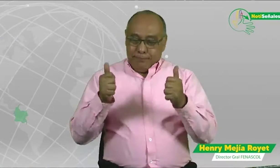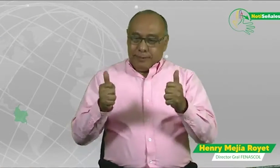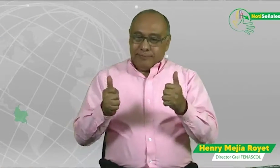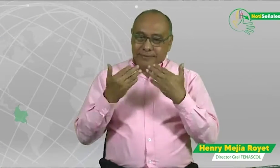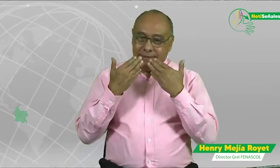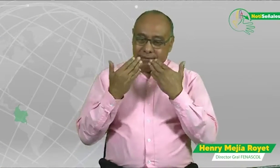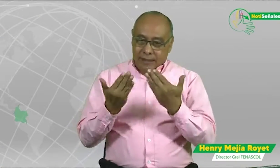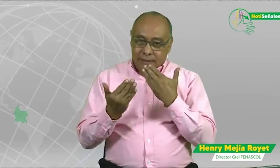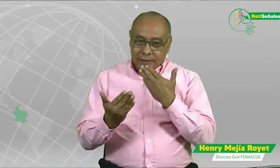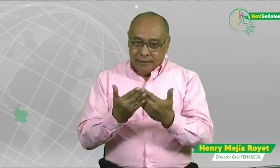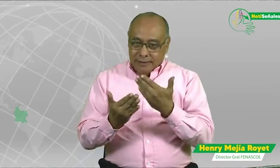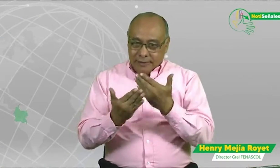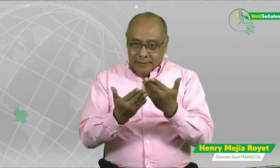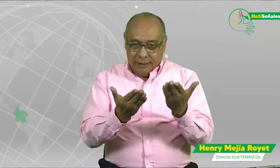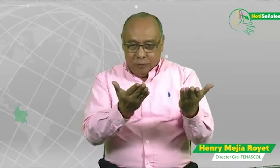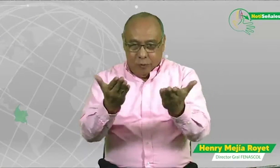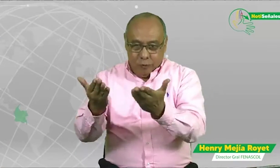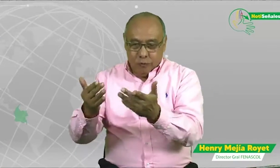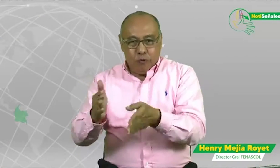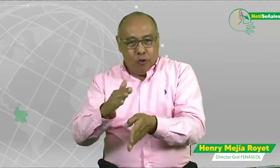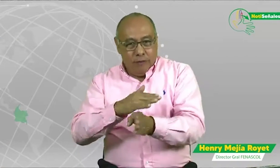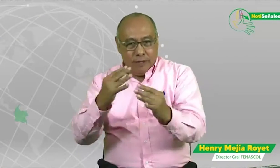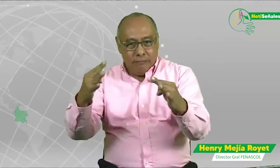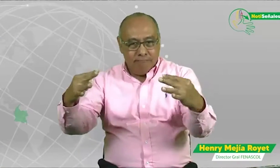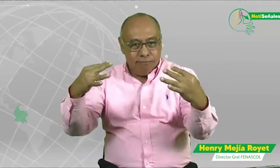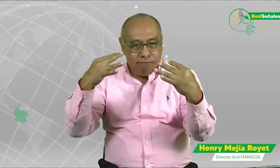Bueno, muy bien. Gracias por continuar con nosotros.